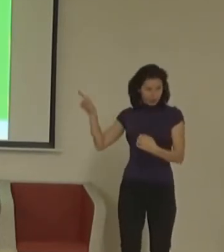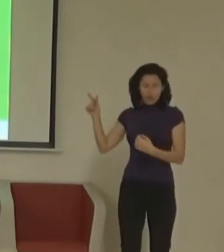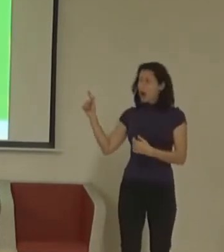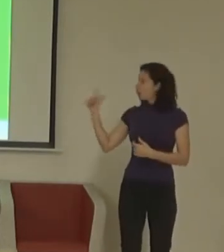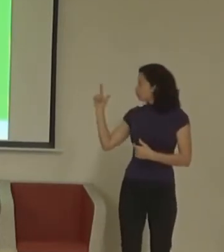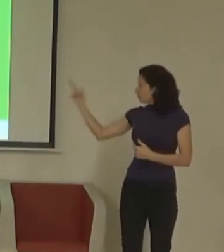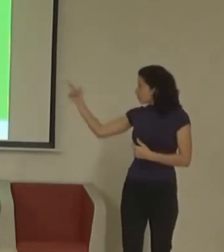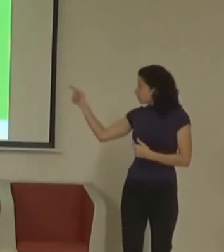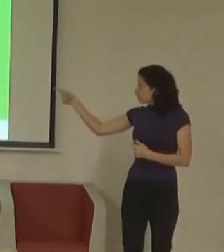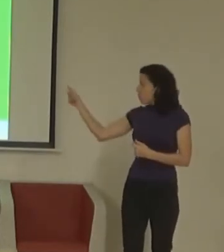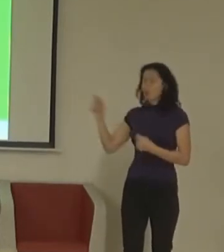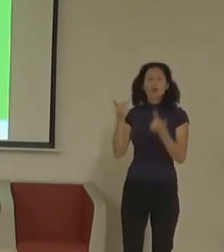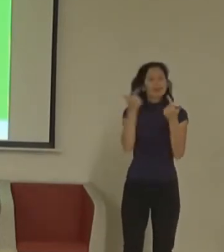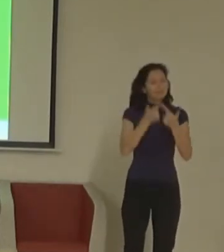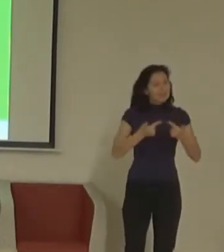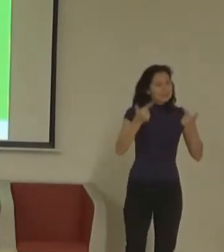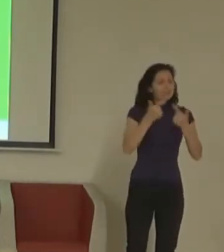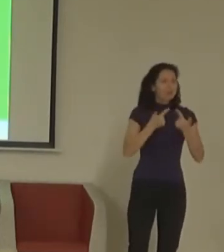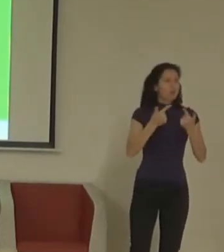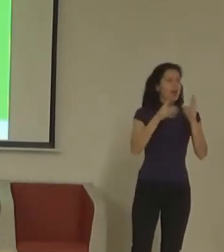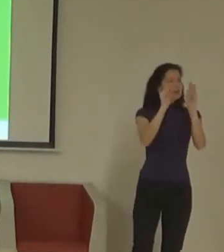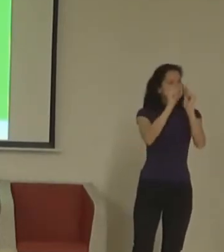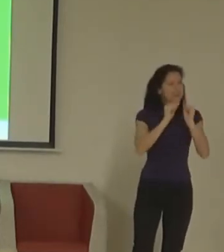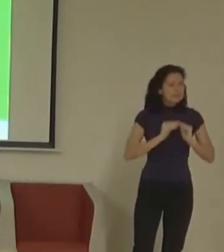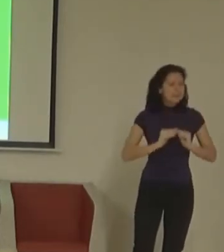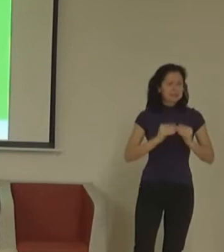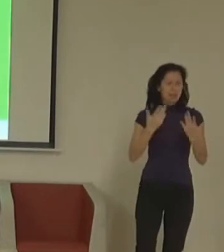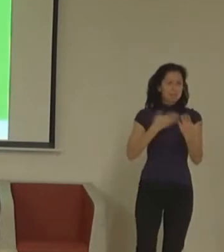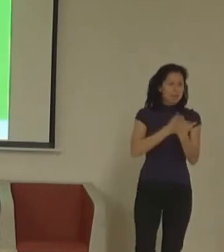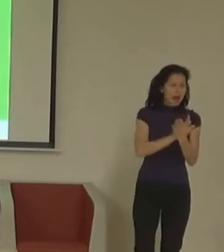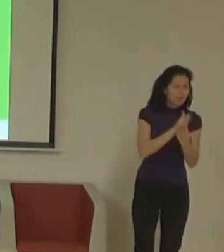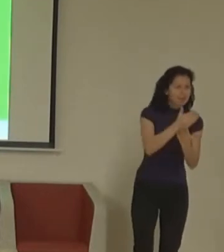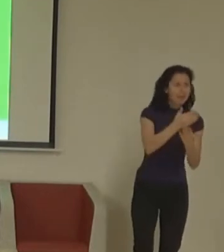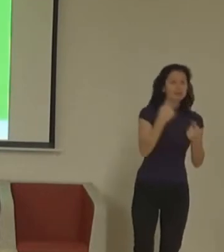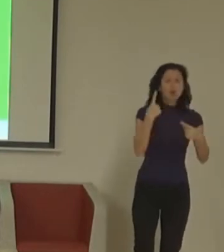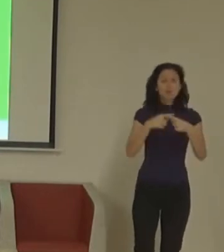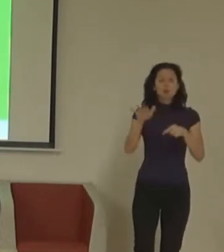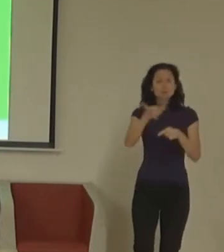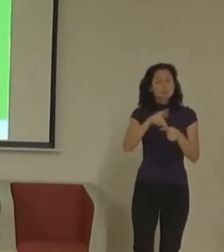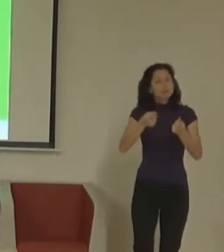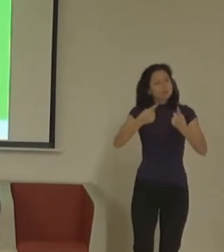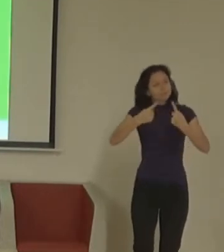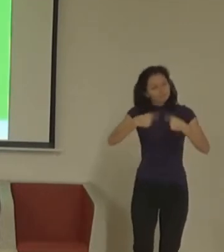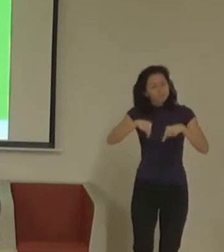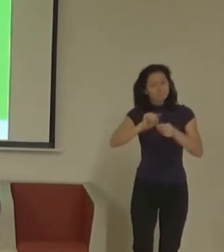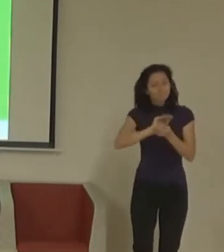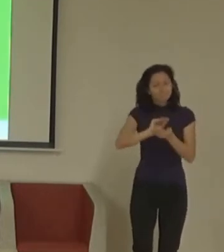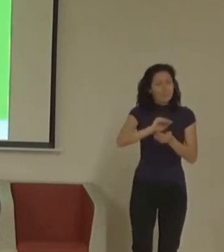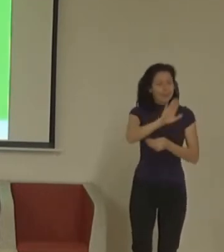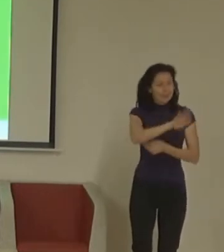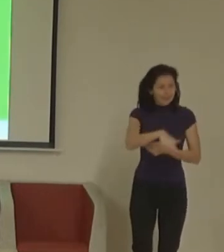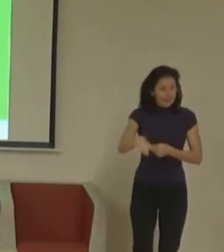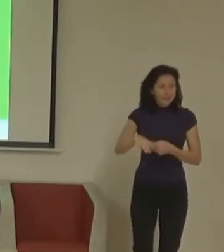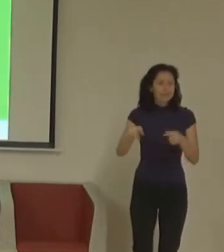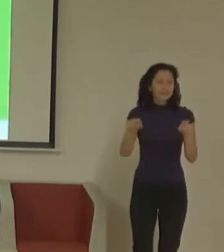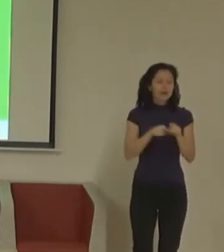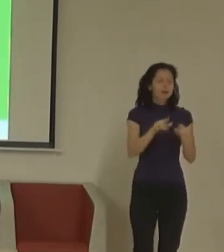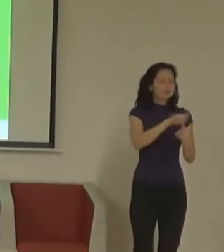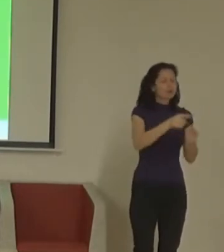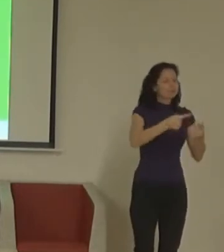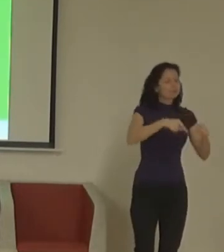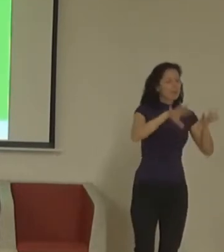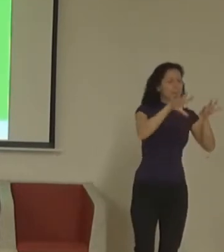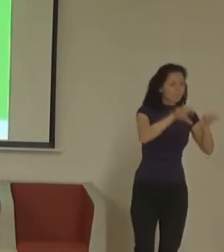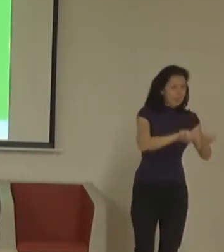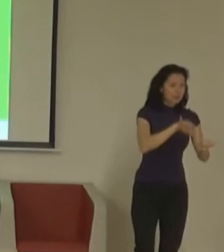vysvětlují, jaká opatření v Kempu jsou. Od navigace přes baby friendly místa, přes to, že psy mají prostě misku s vodou u kavárny,